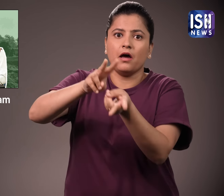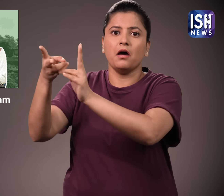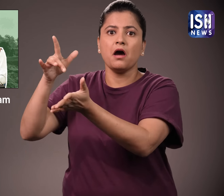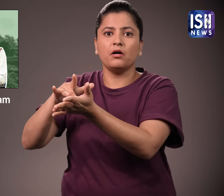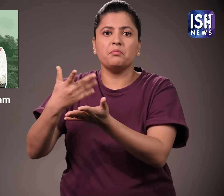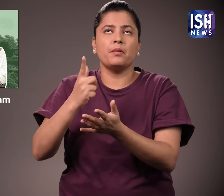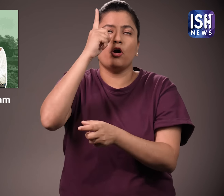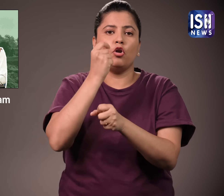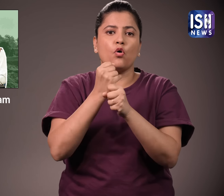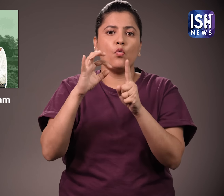करता है